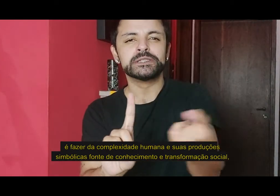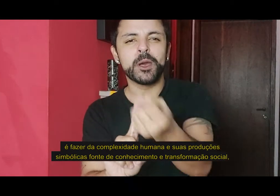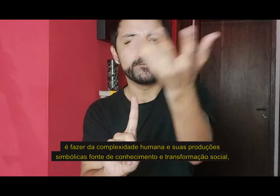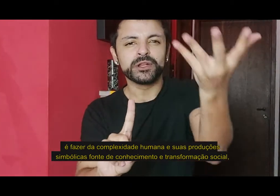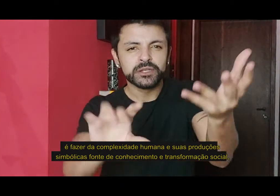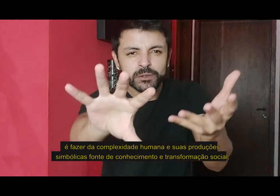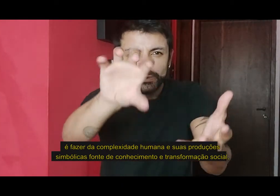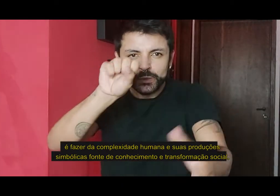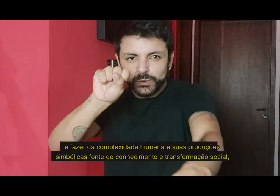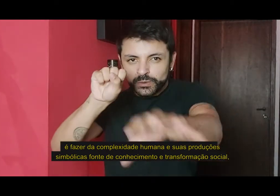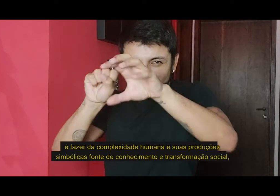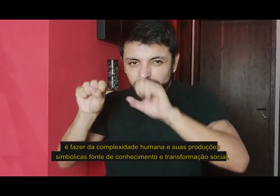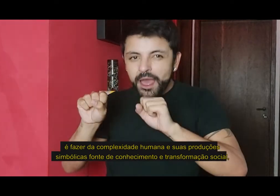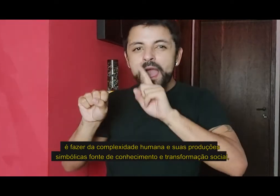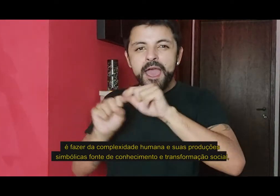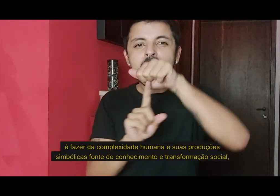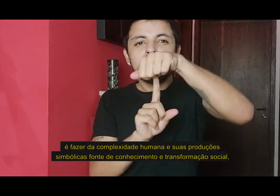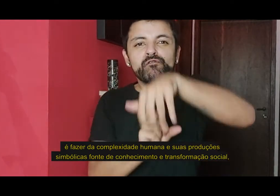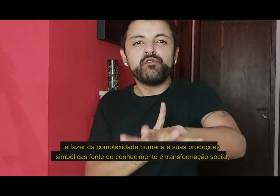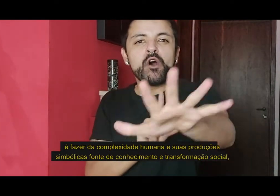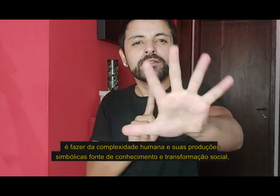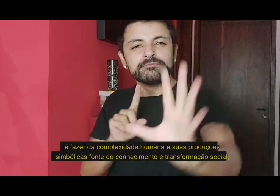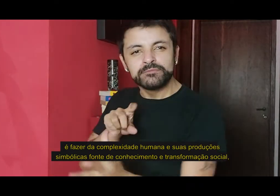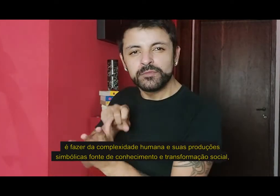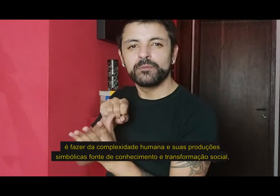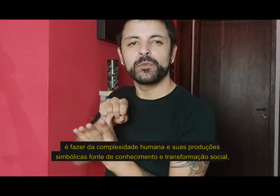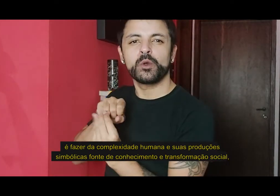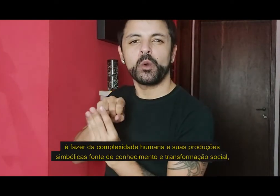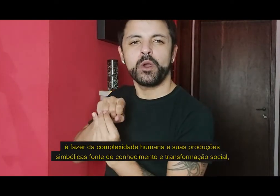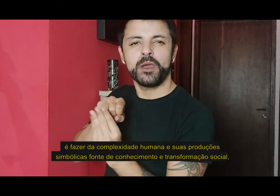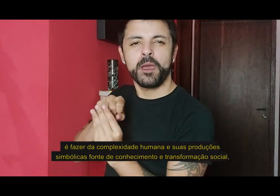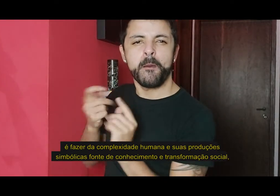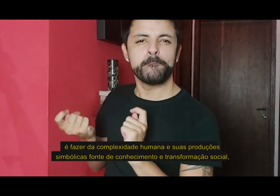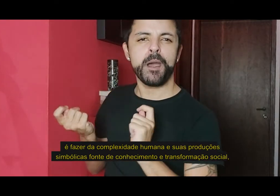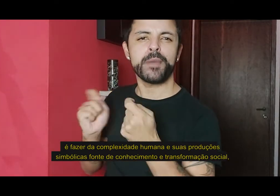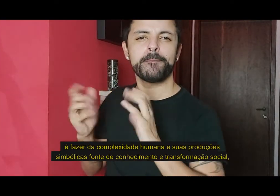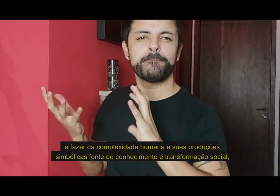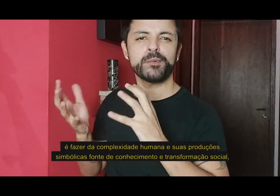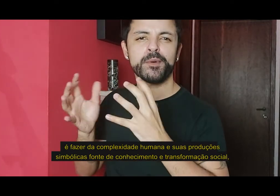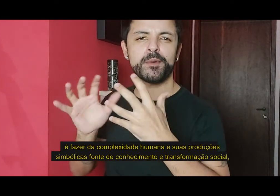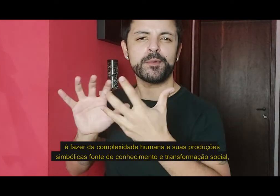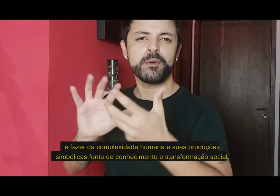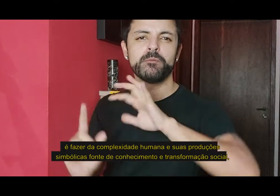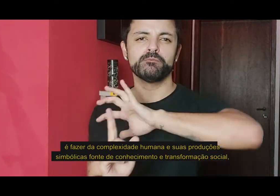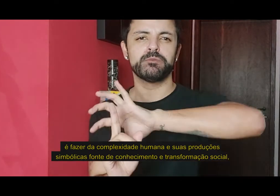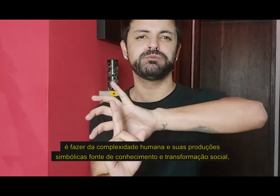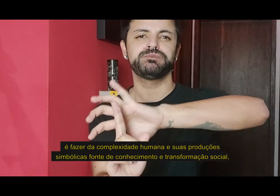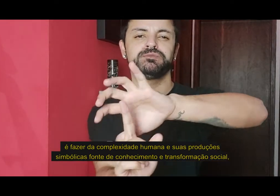simbólicas fonte de conhecimento e transformação social.